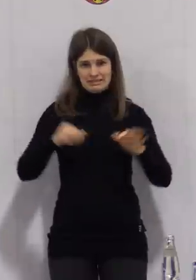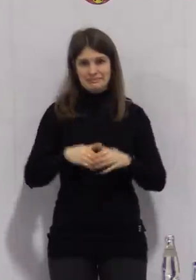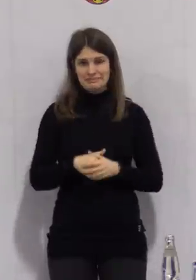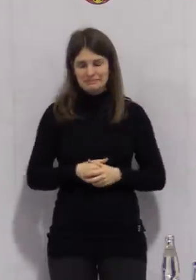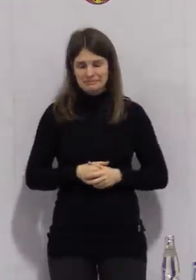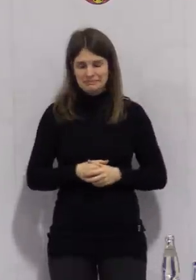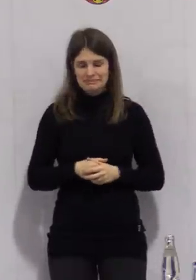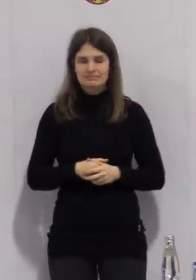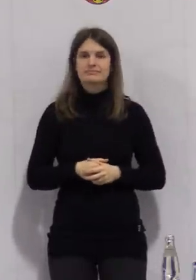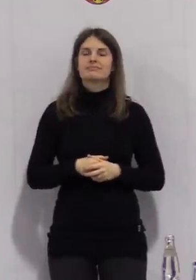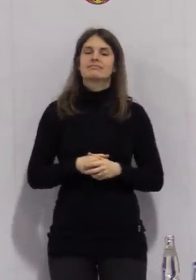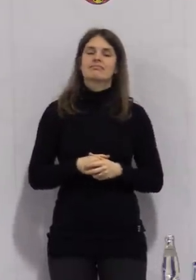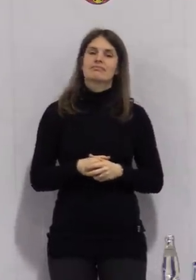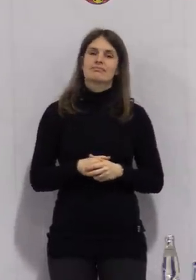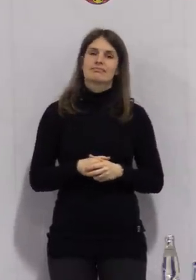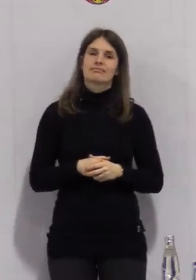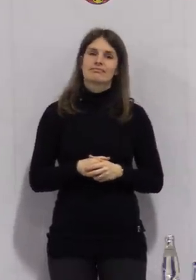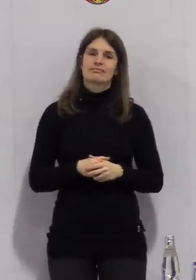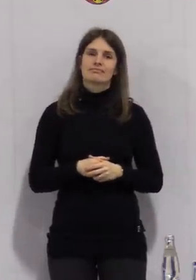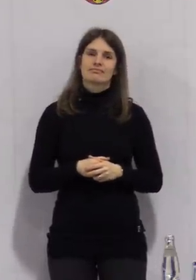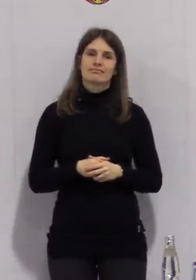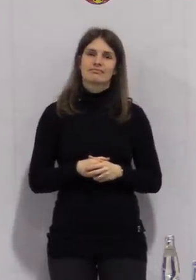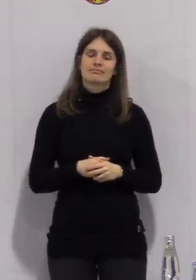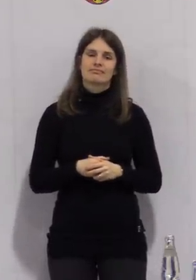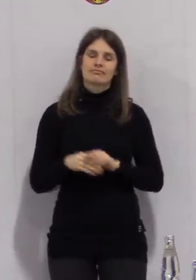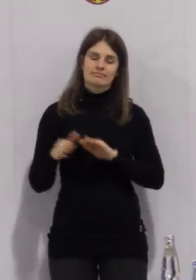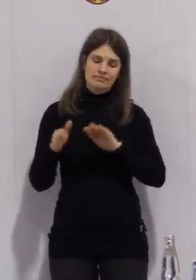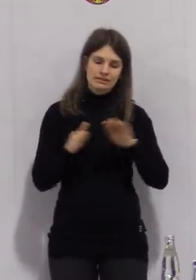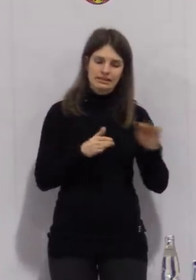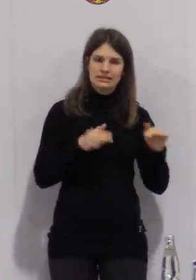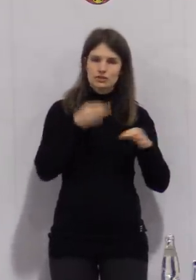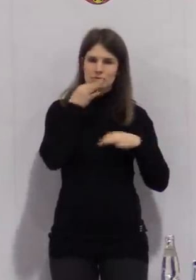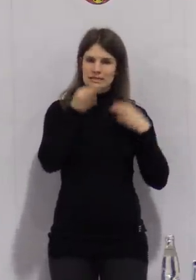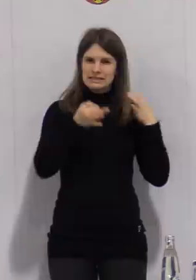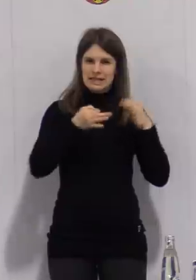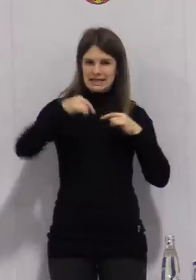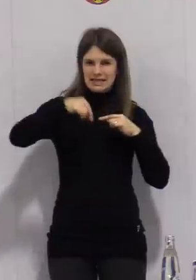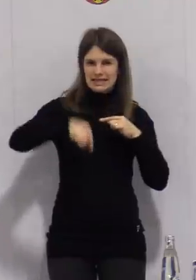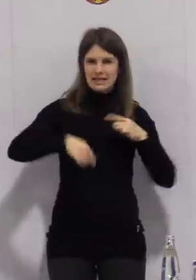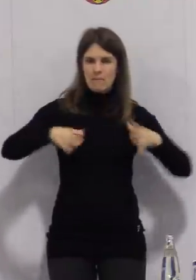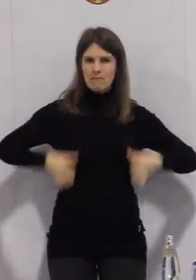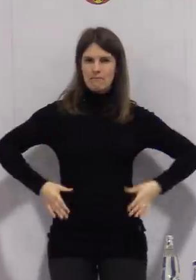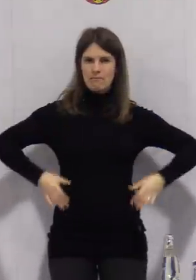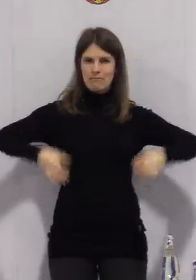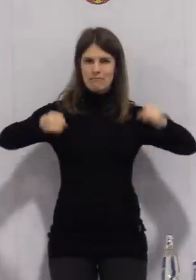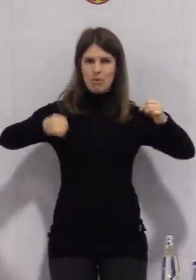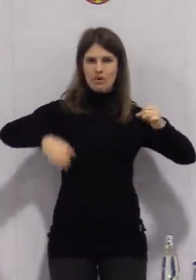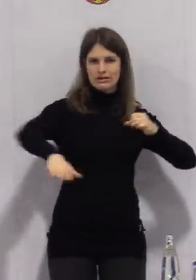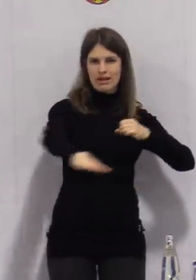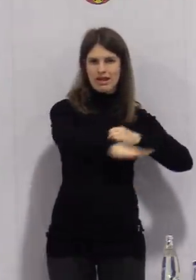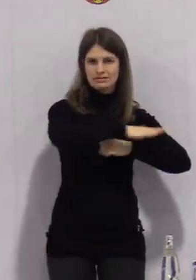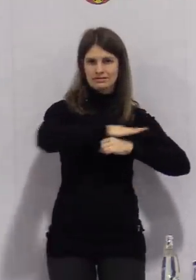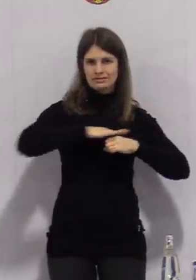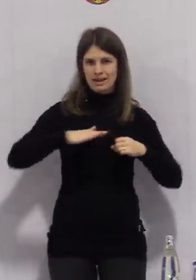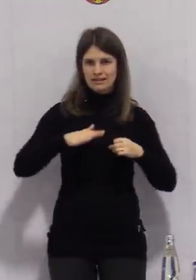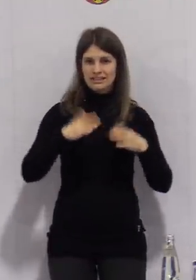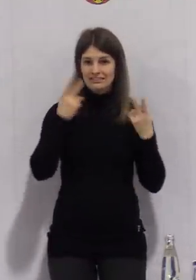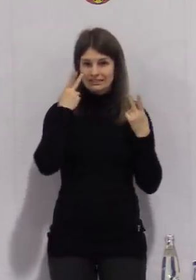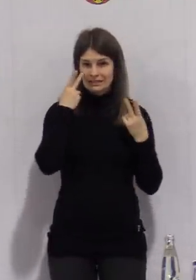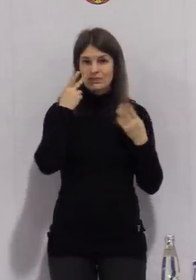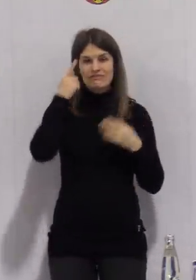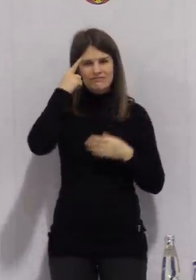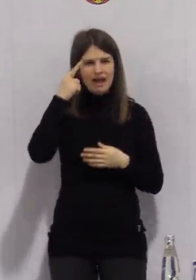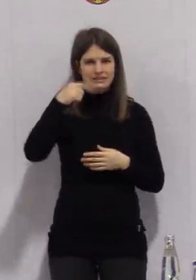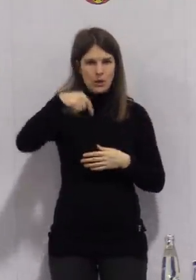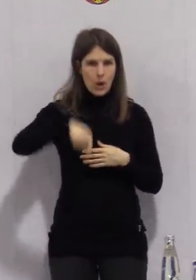zu der Infektionslage hier bei uns. Wir wissen, dass heute ja Beratungen zwischen Bund